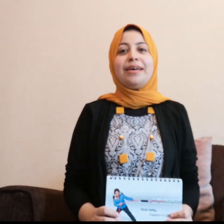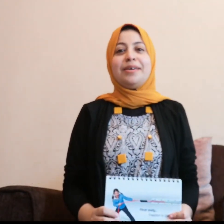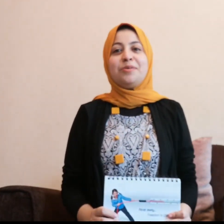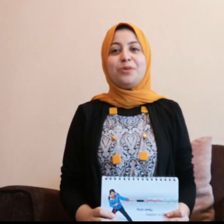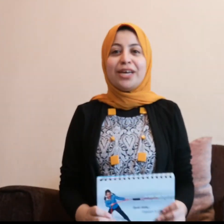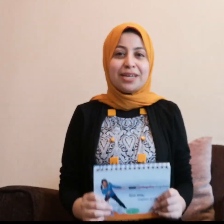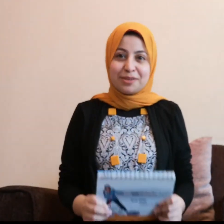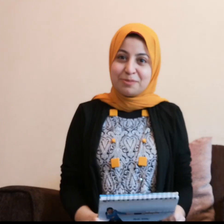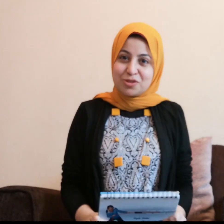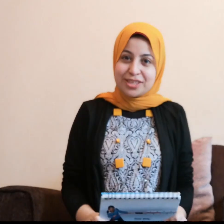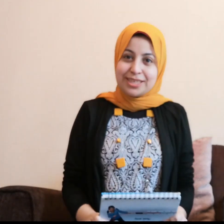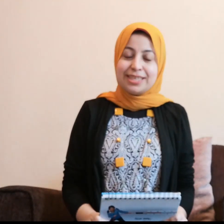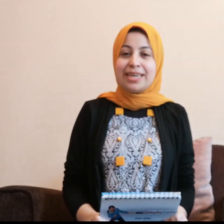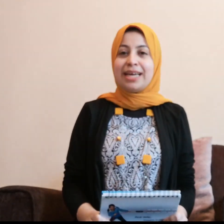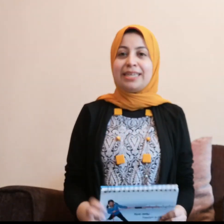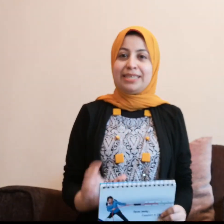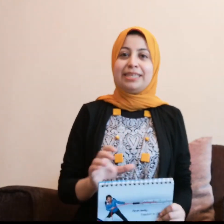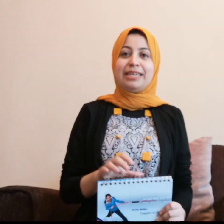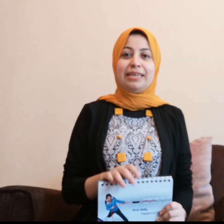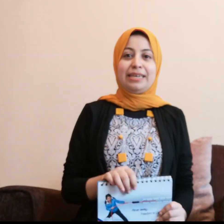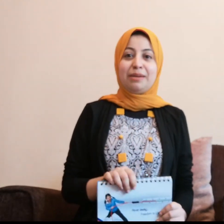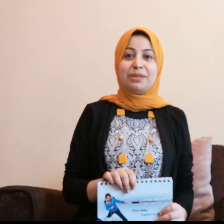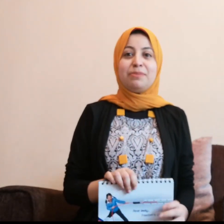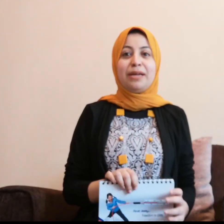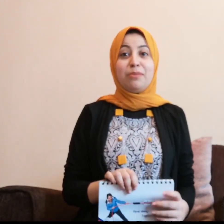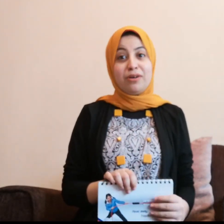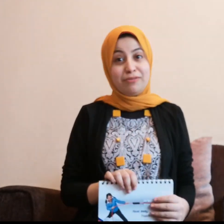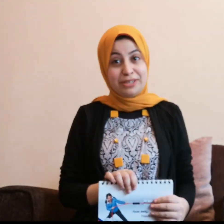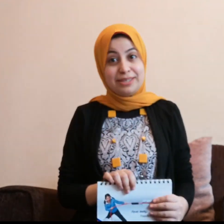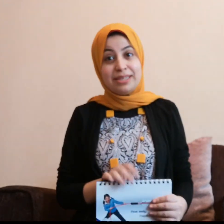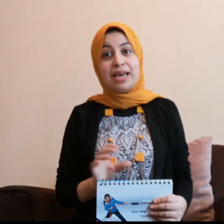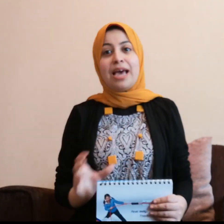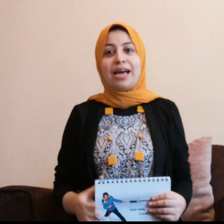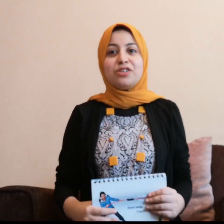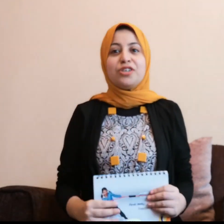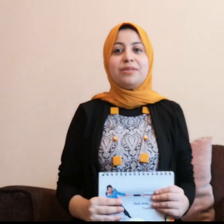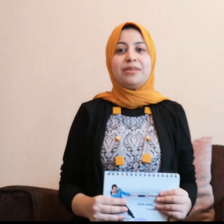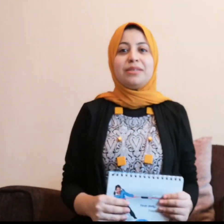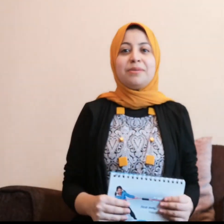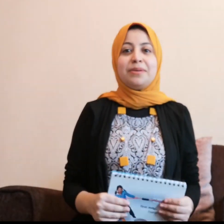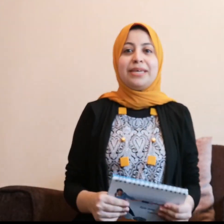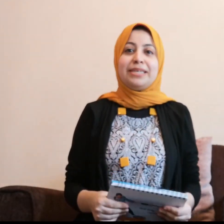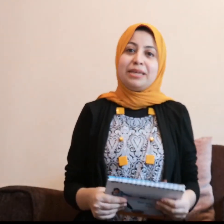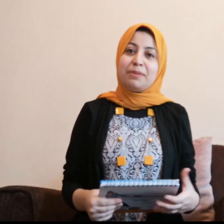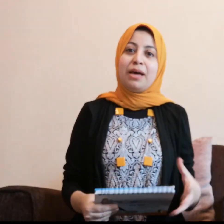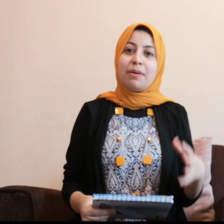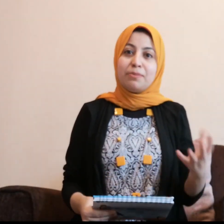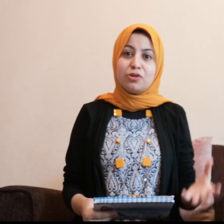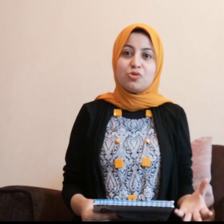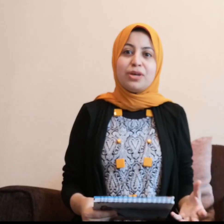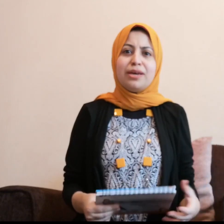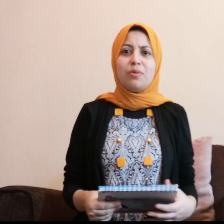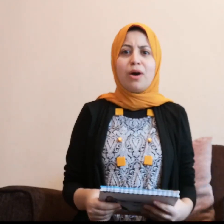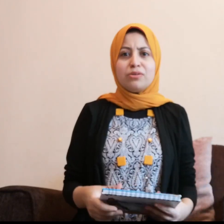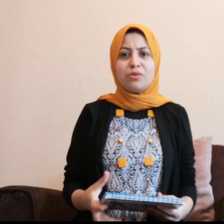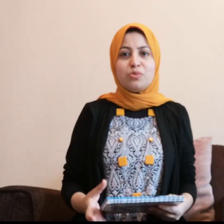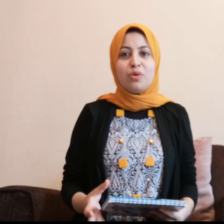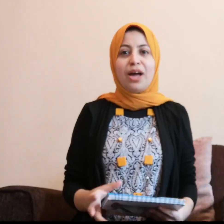وبناء نعطان مشاهدين احنا هنعيد الكلمات تالي مرة الفاتت علشان يعني نعملها ابطأ شوية واكتر وضوح